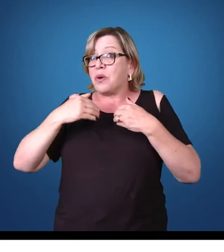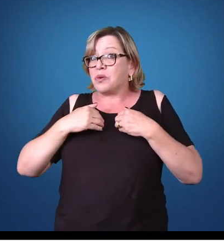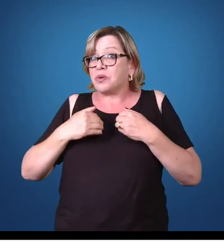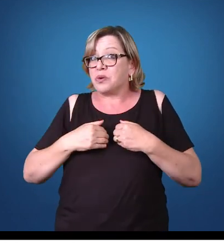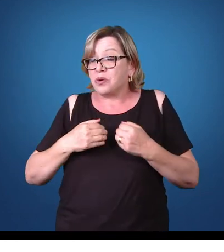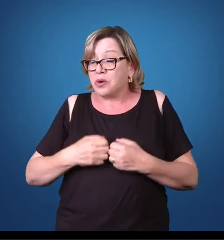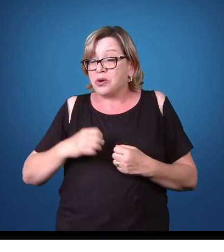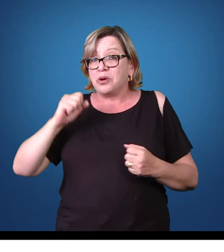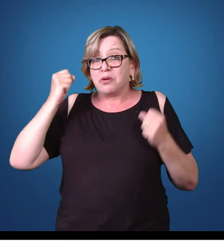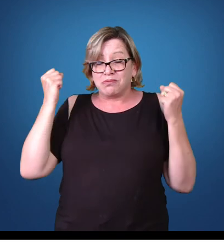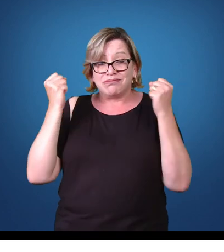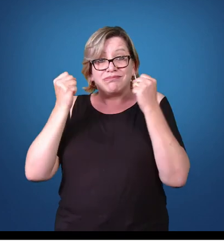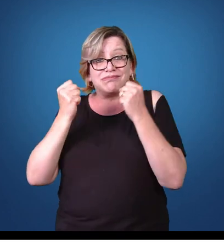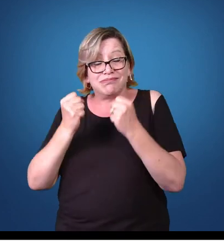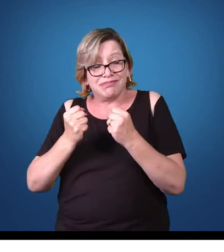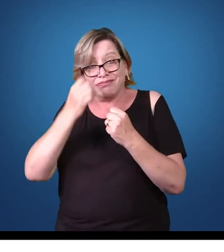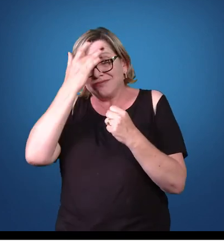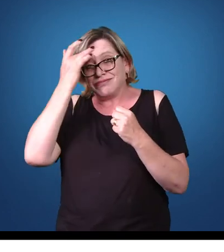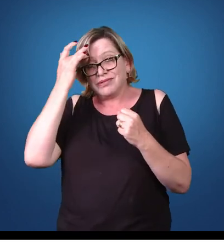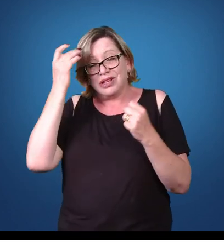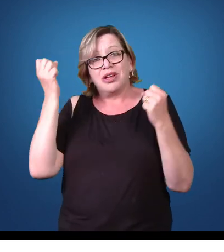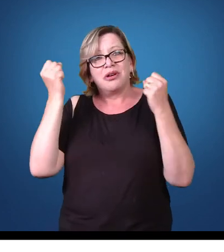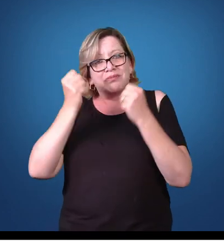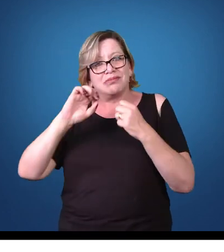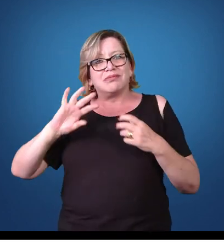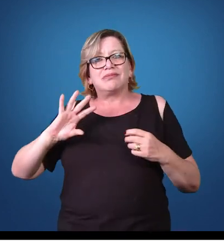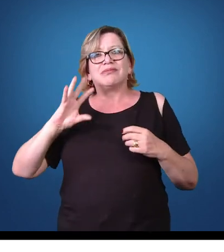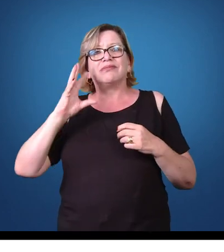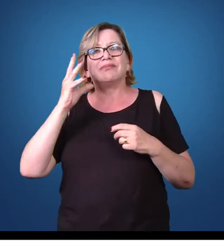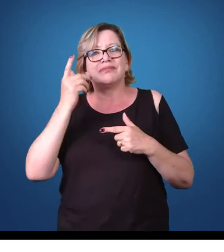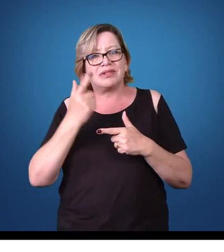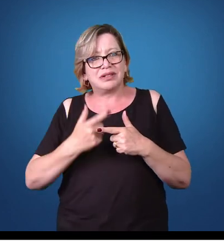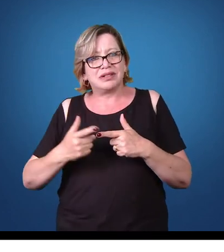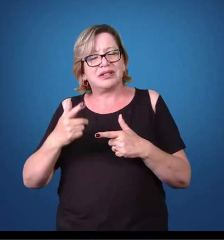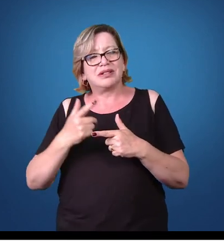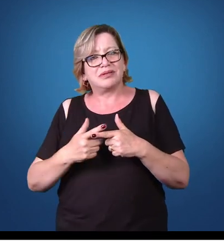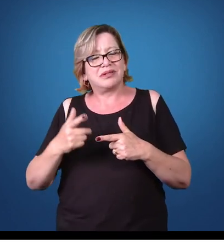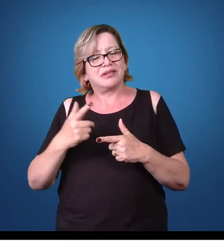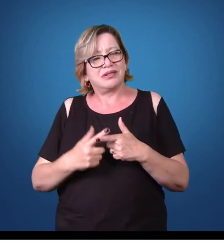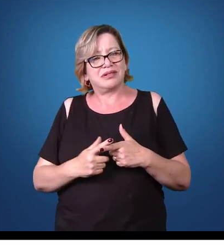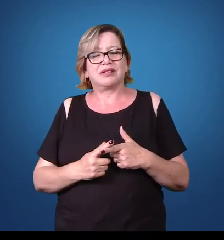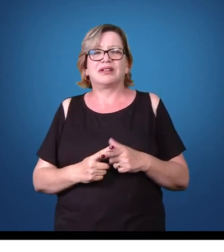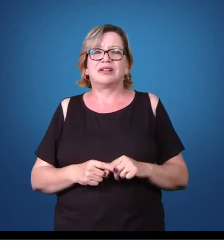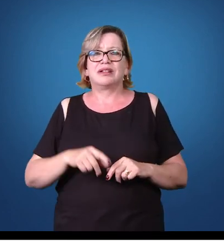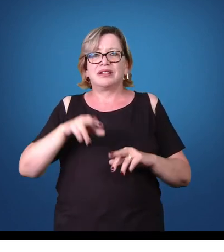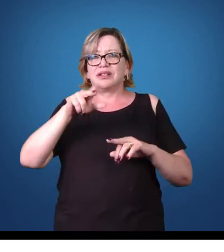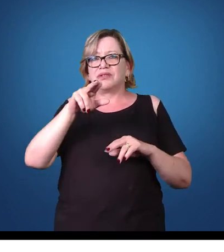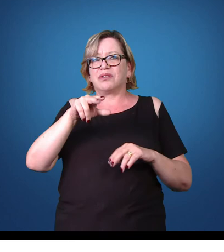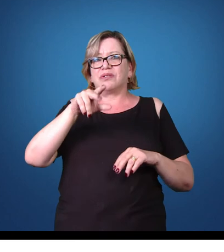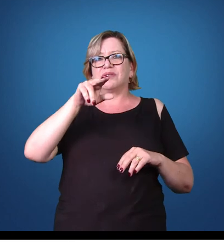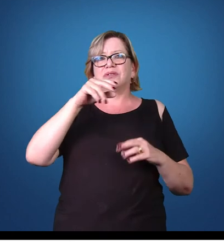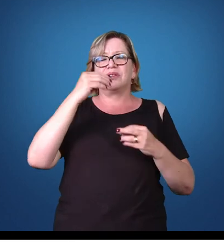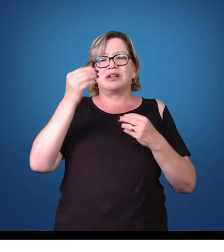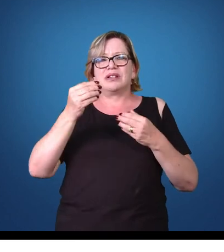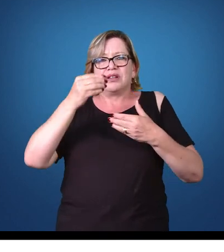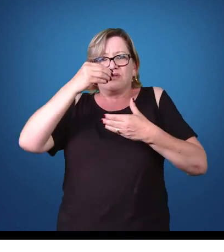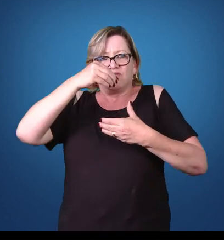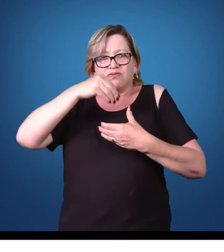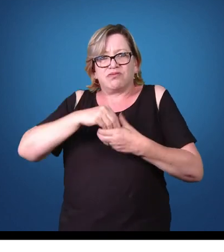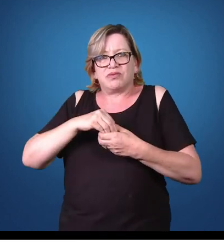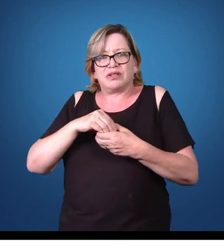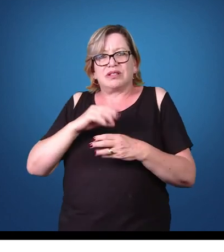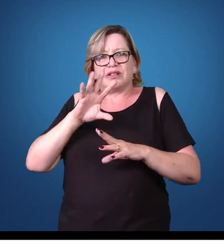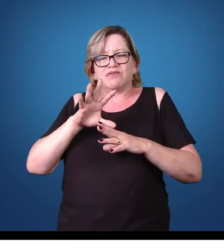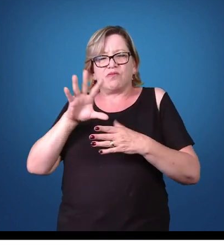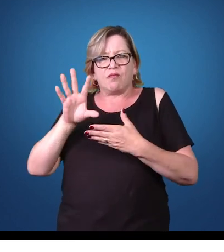injúrias, entre elas pode ser uma ação expoliativa, que no caso o hospedeiro apresenta uma